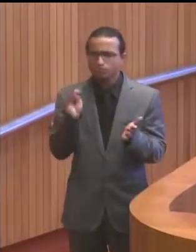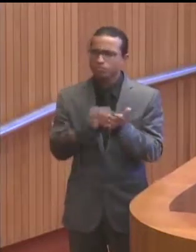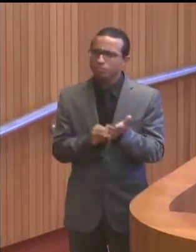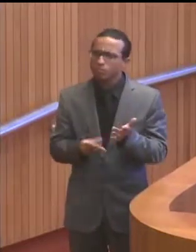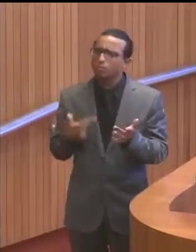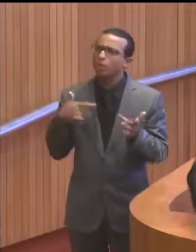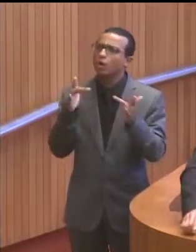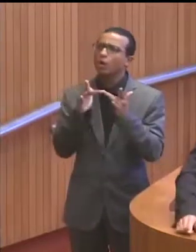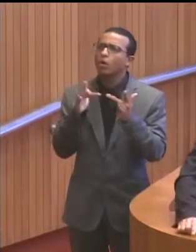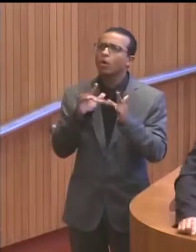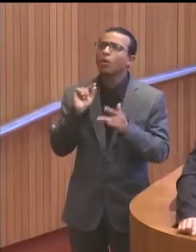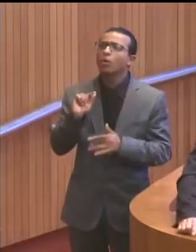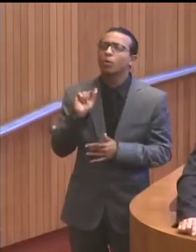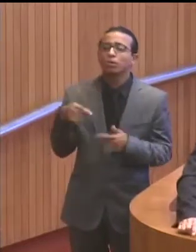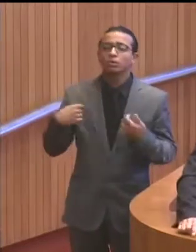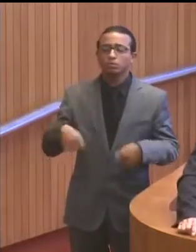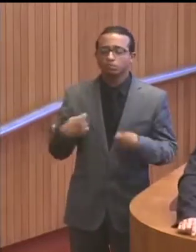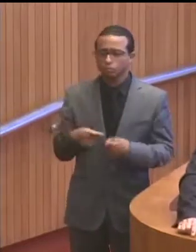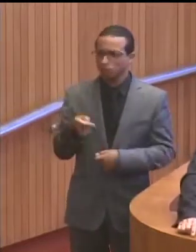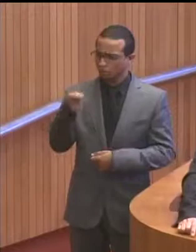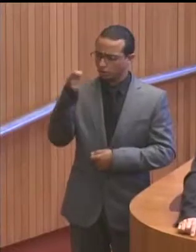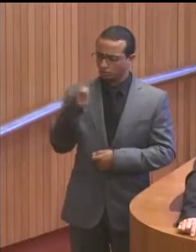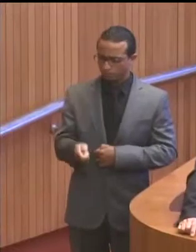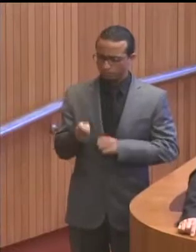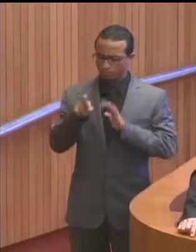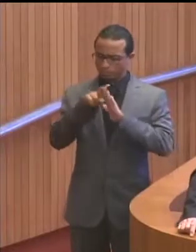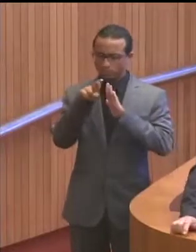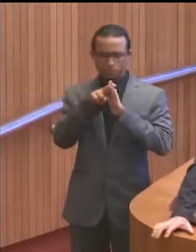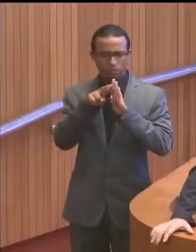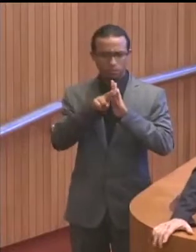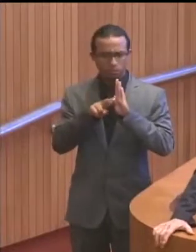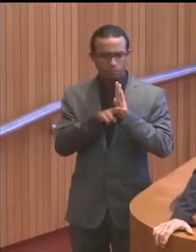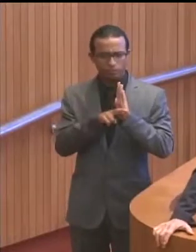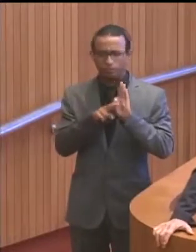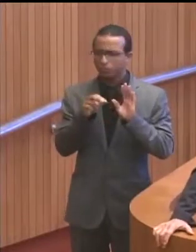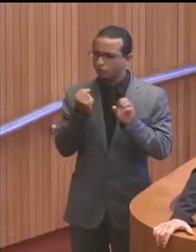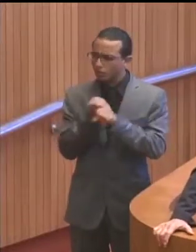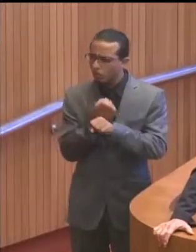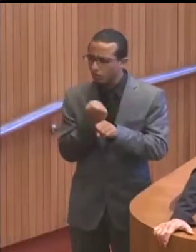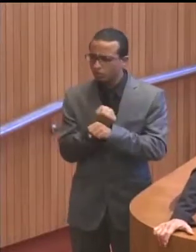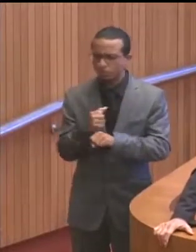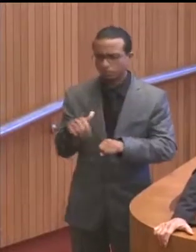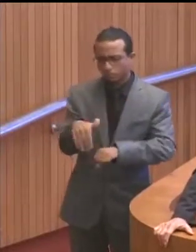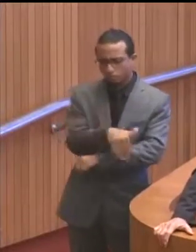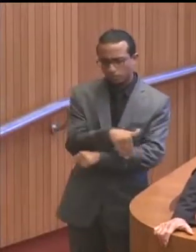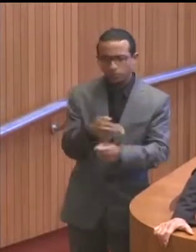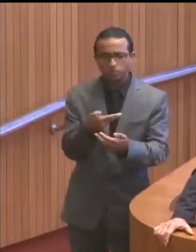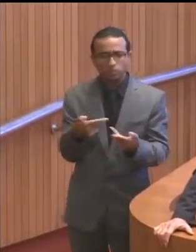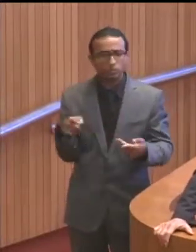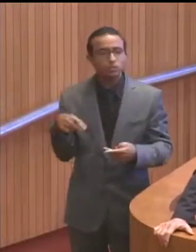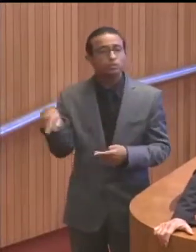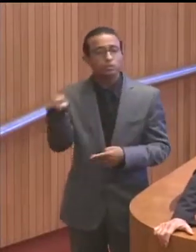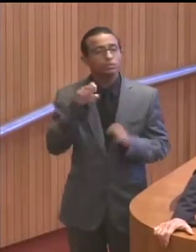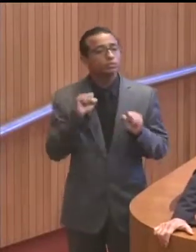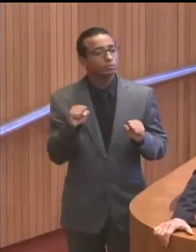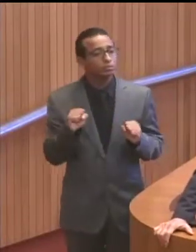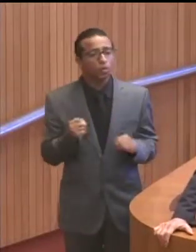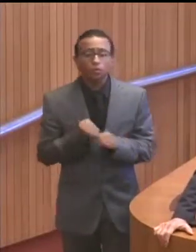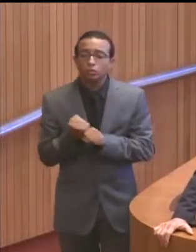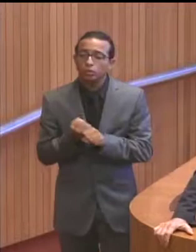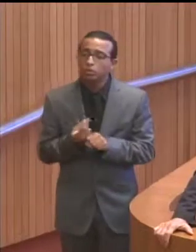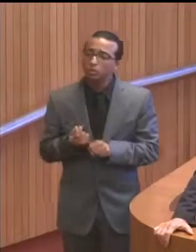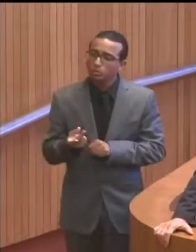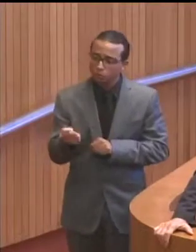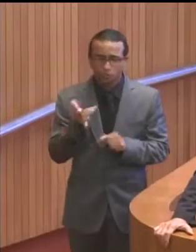Eu concordo até que tenha que ter mais um rigor firme na construção das estradas para que elas possam ser mais duráveis.